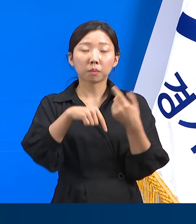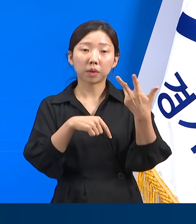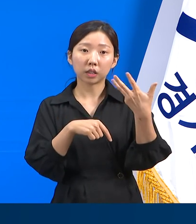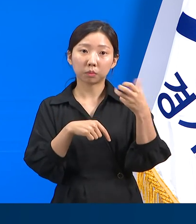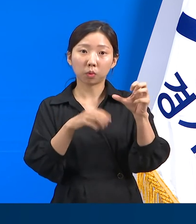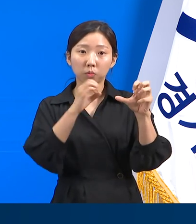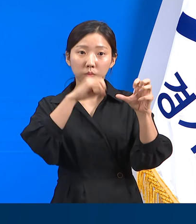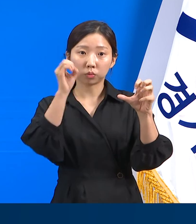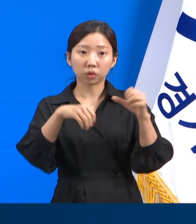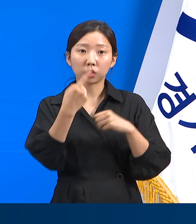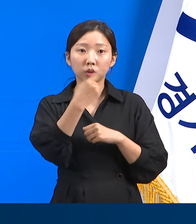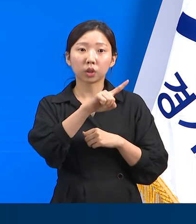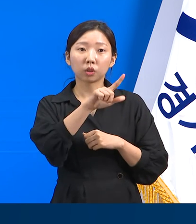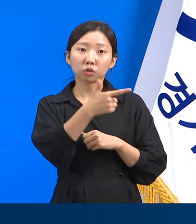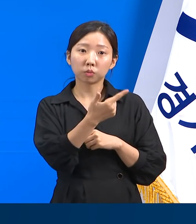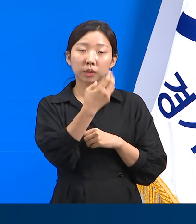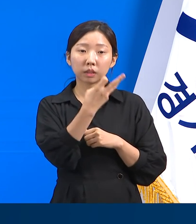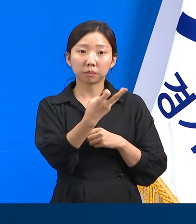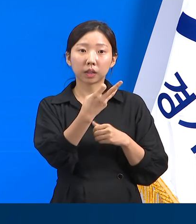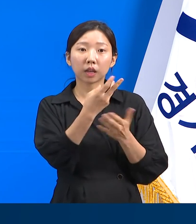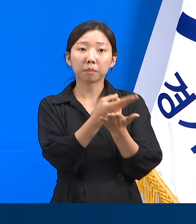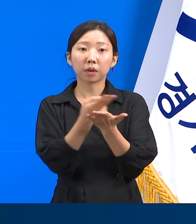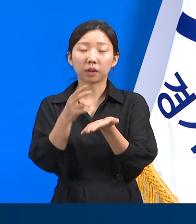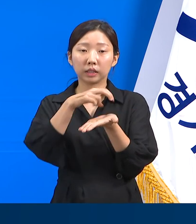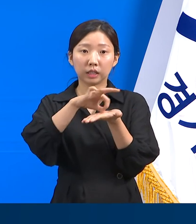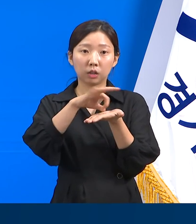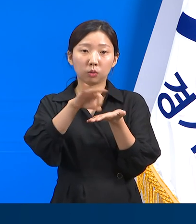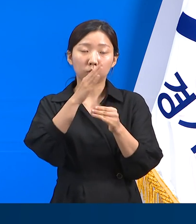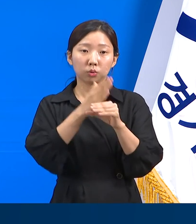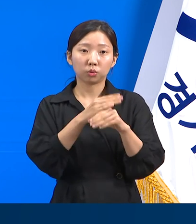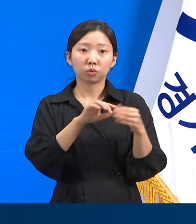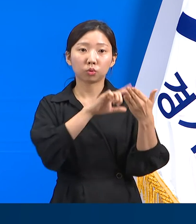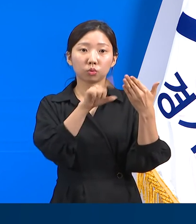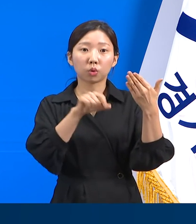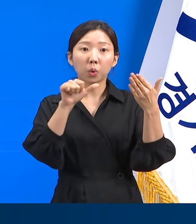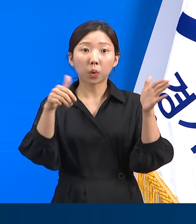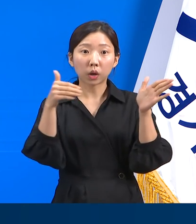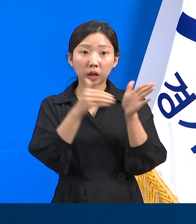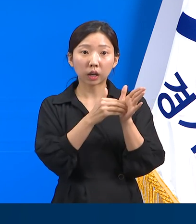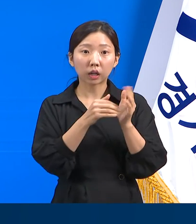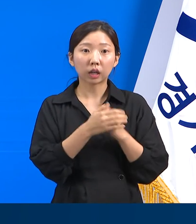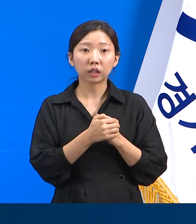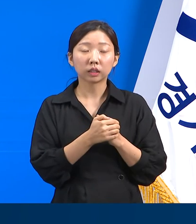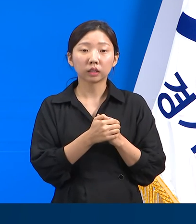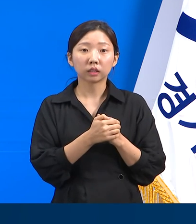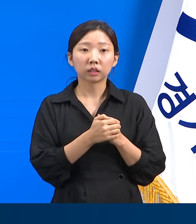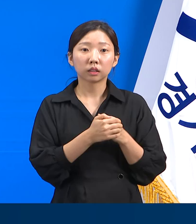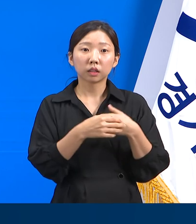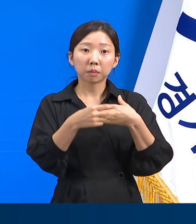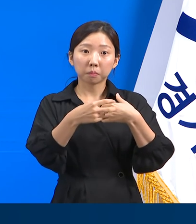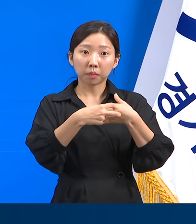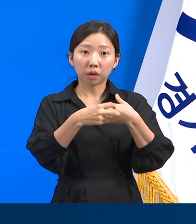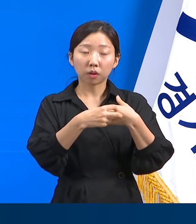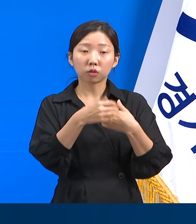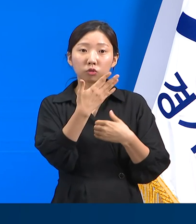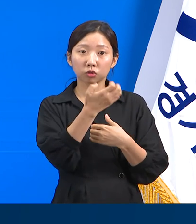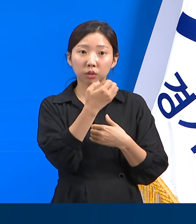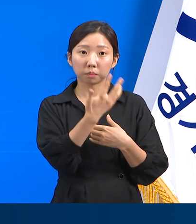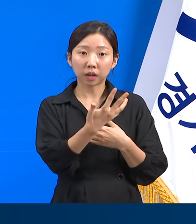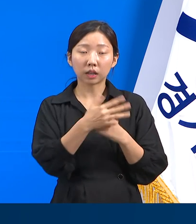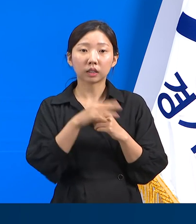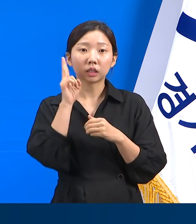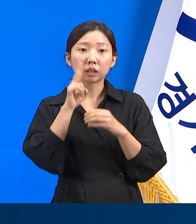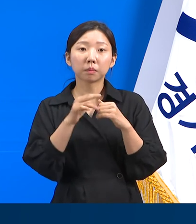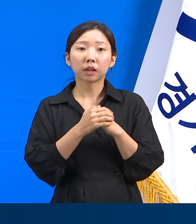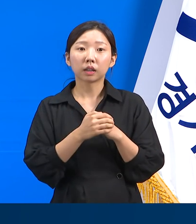1,613개 병상을 사용하고 있습니다. 9월 5일까지 중증 환자 병상 98병상, 중증